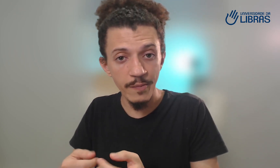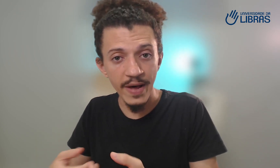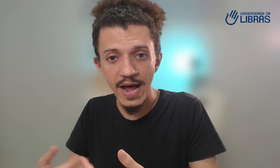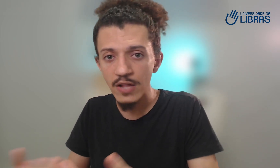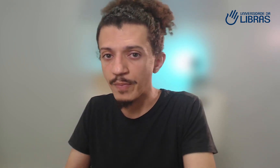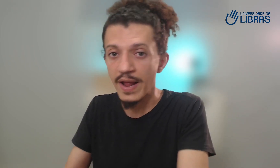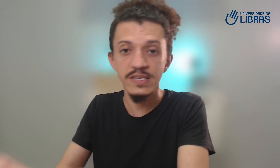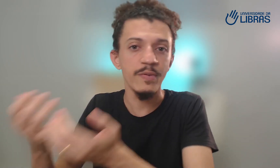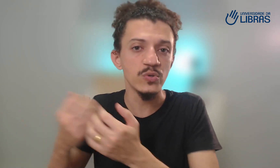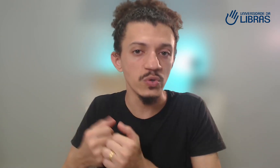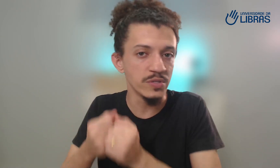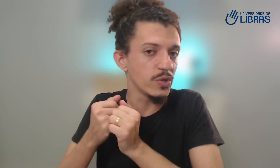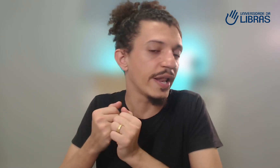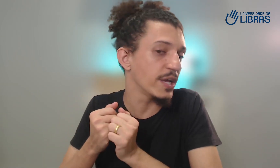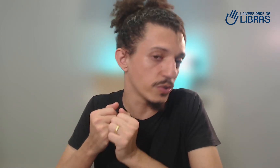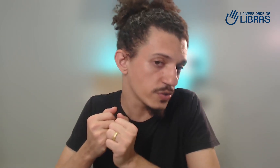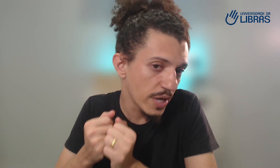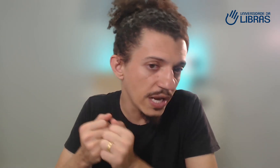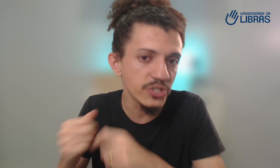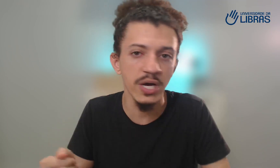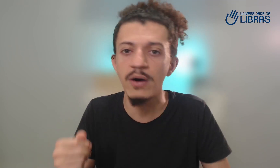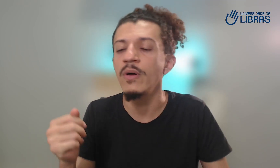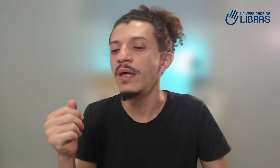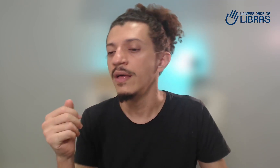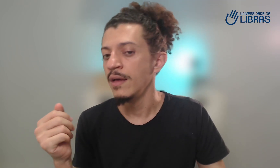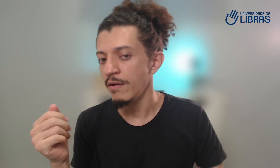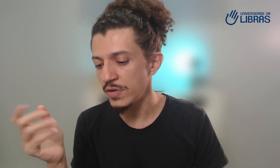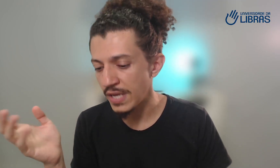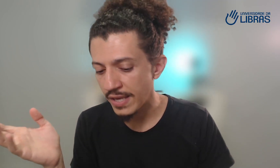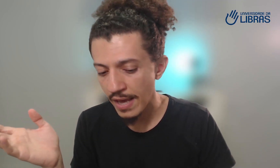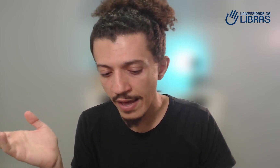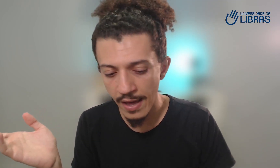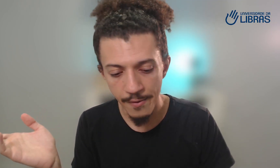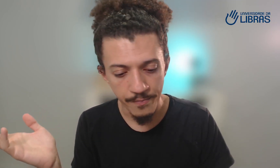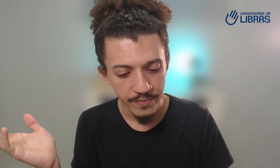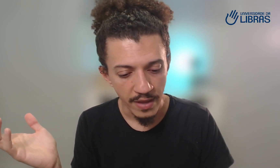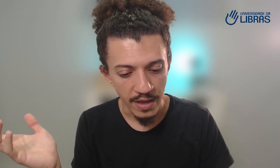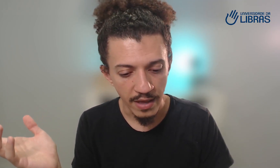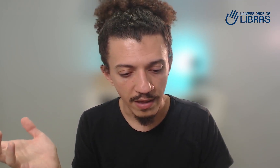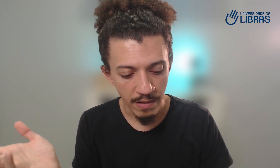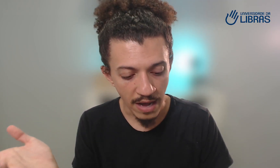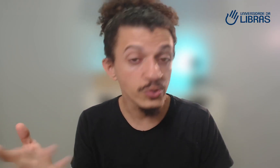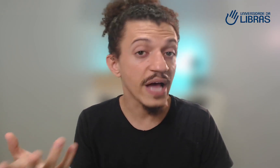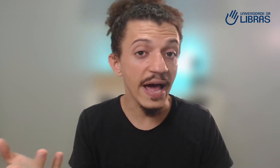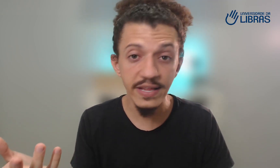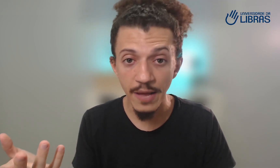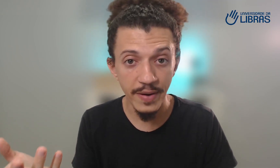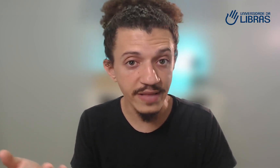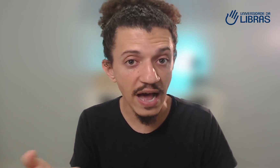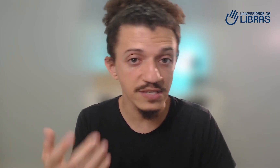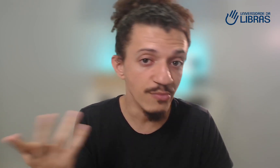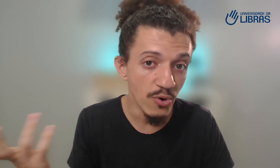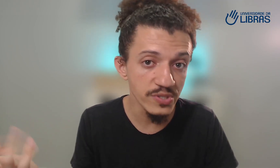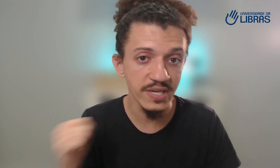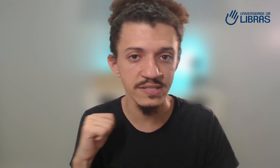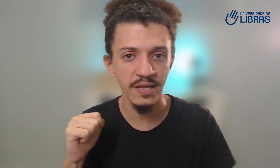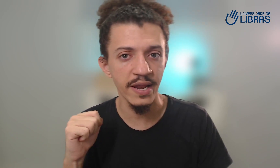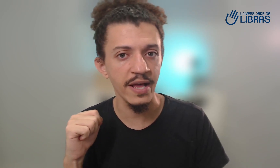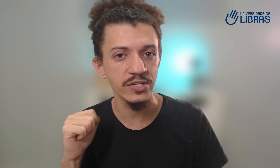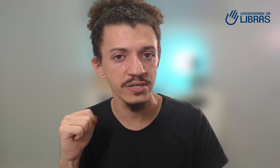preparado para receber os surdos na sua igreja ou na sua religião, você quer ajudar a interpretar as músicas na igreja,